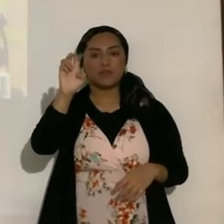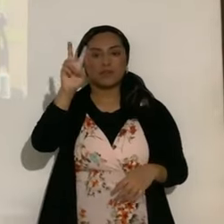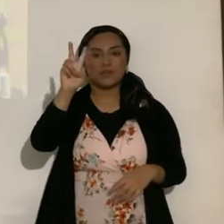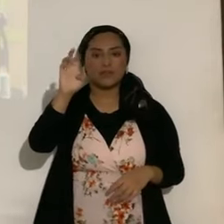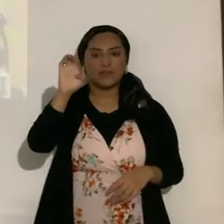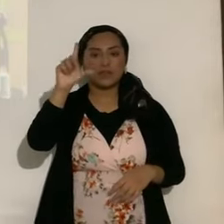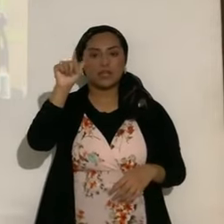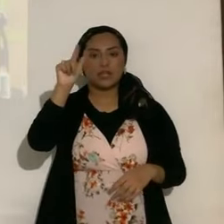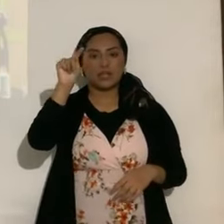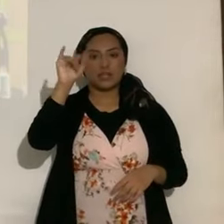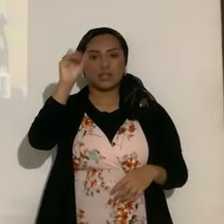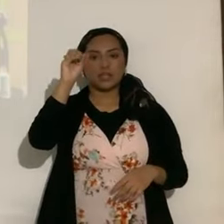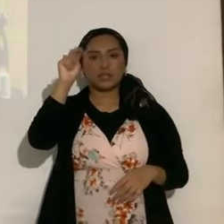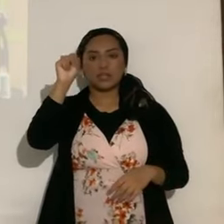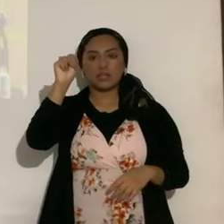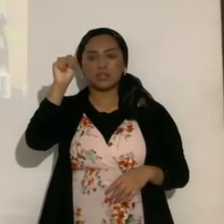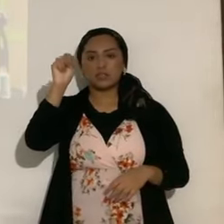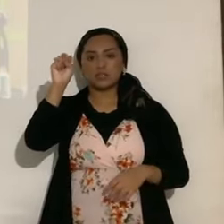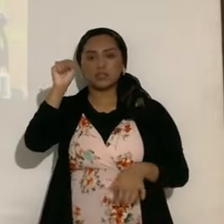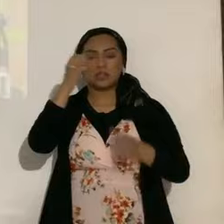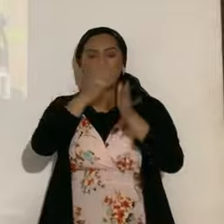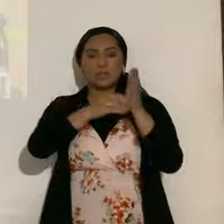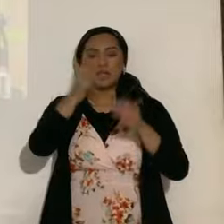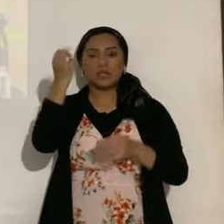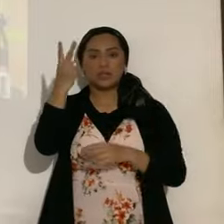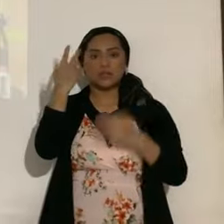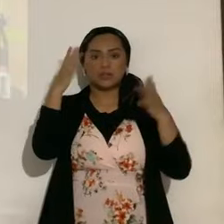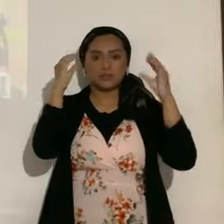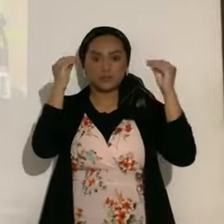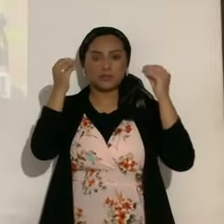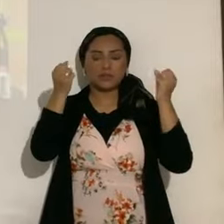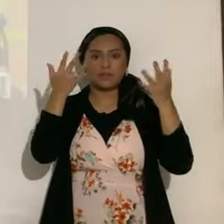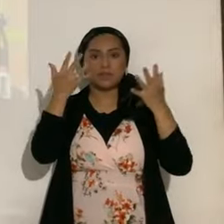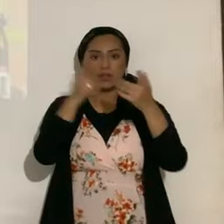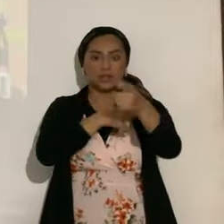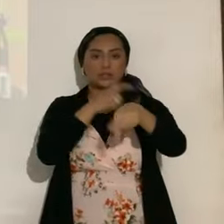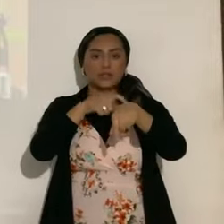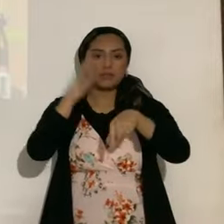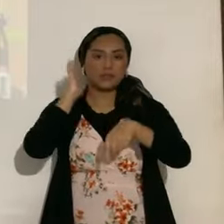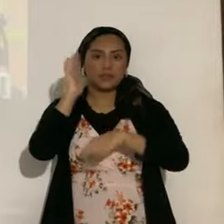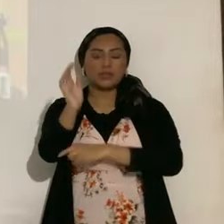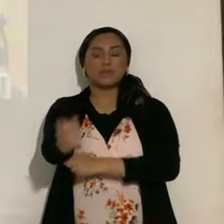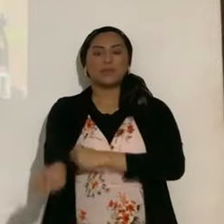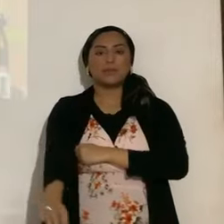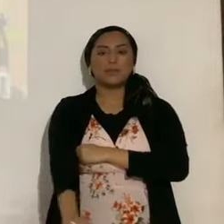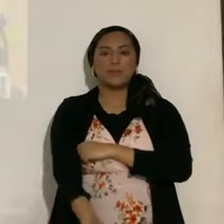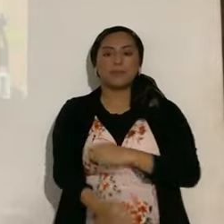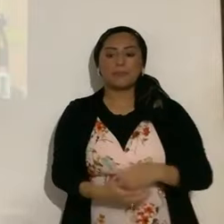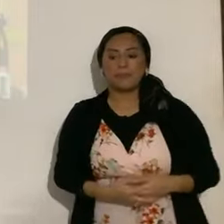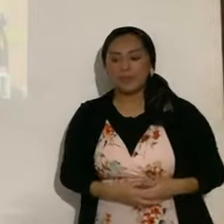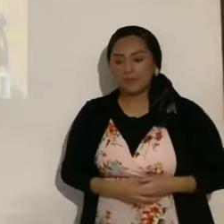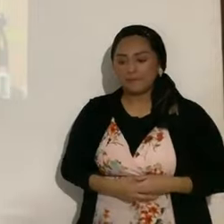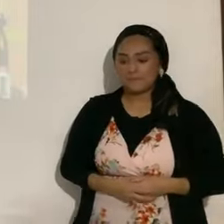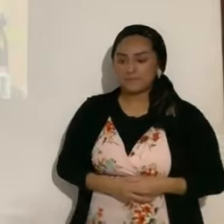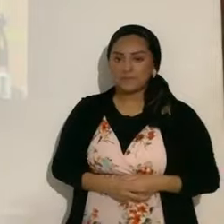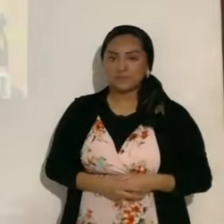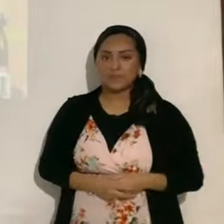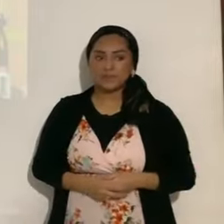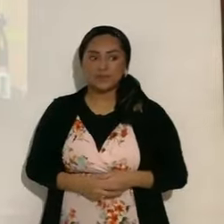ministrado, ¿sí? Desde hace mucho tiempo y apenas acabo de dar un curso sobre Apocalipsis, en el capítulo